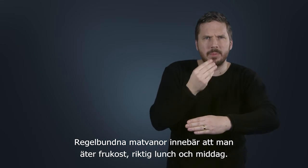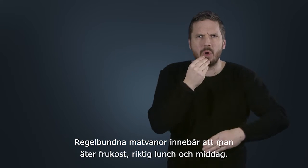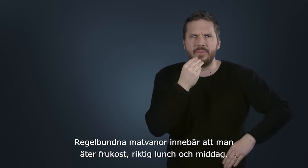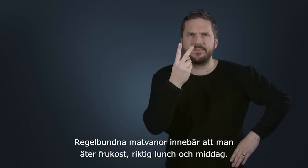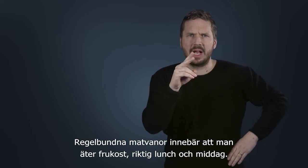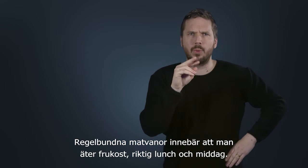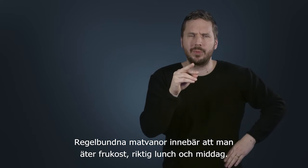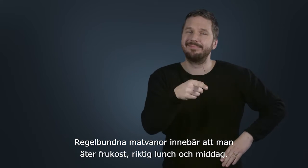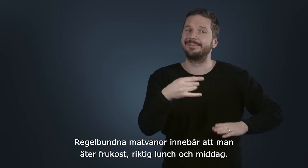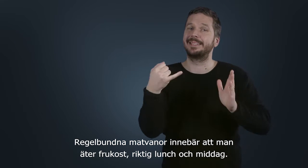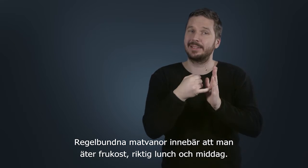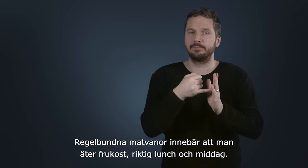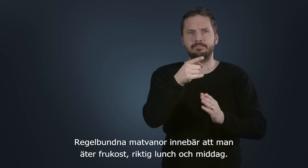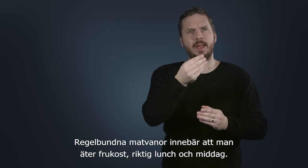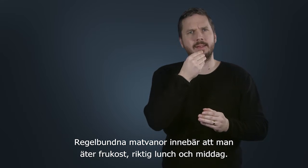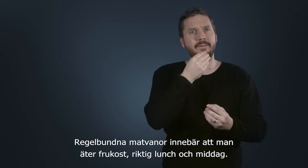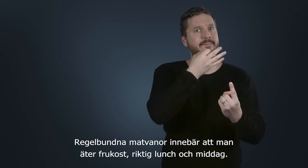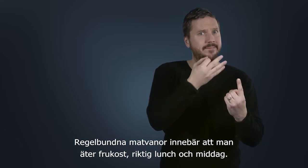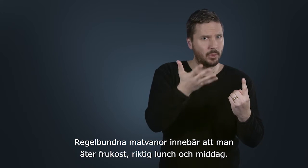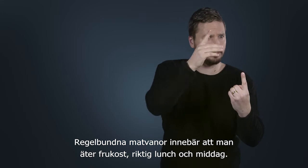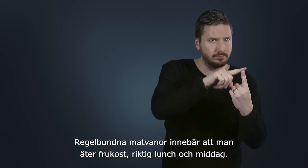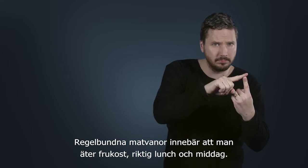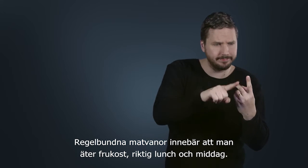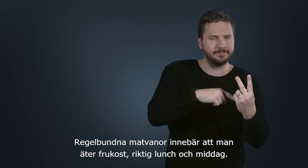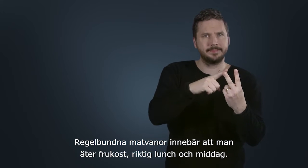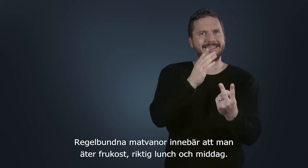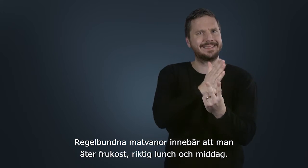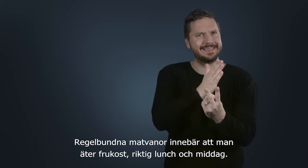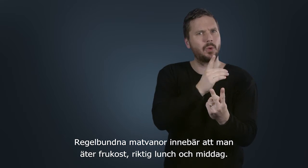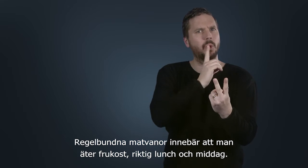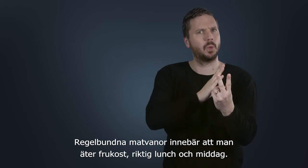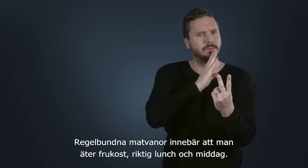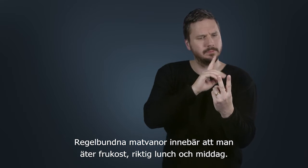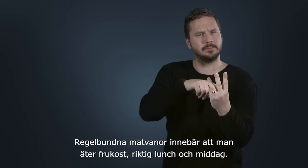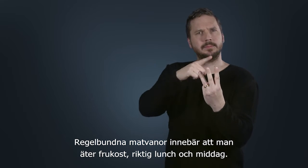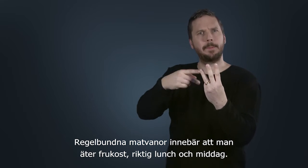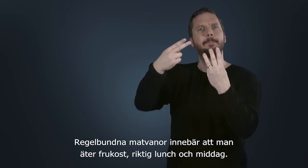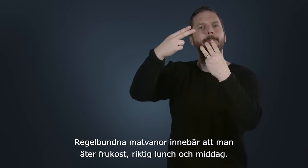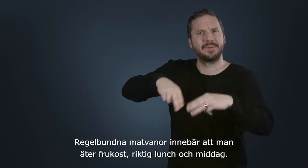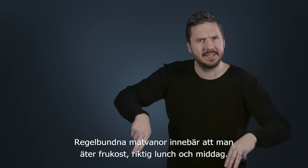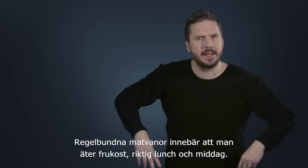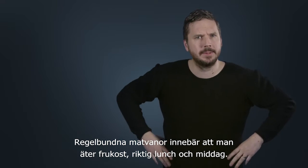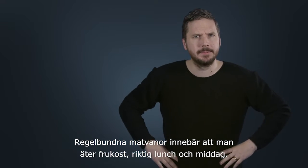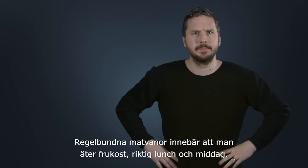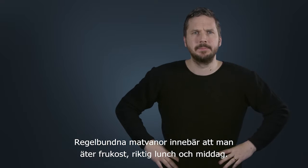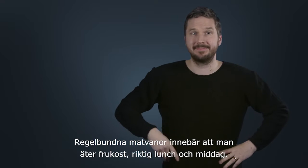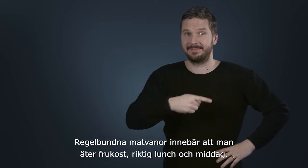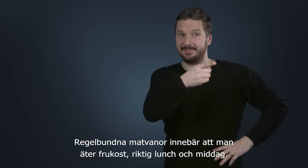Regelbundna matvanor innebär att man äter frukost, riktig lunch och middag. Av er